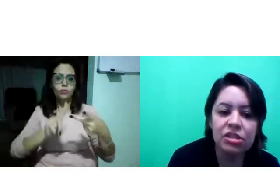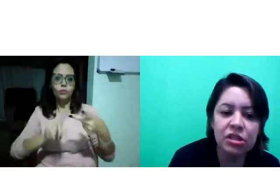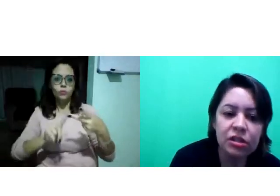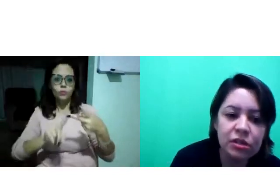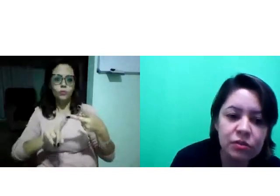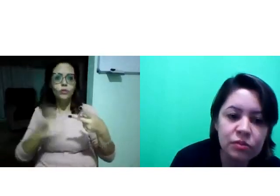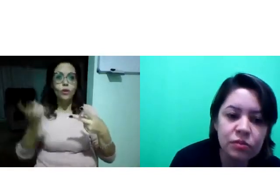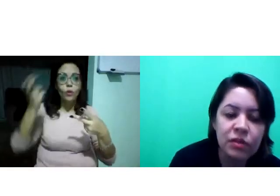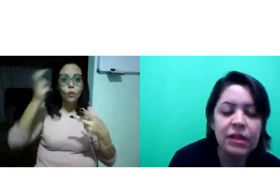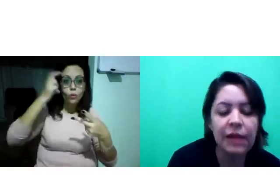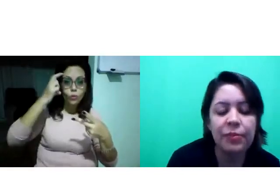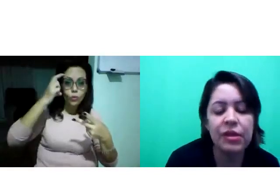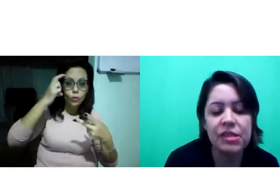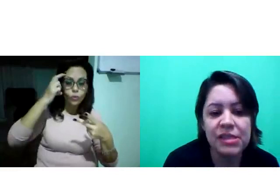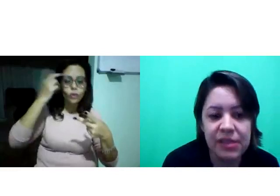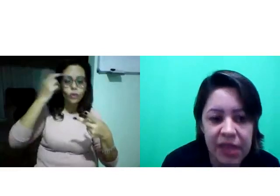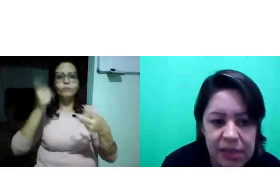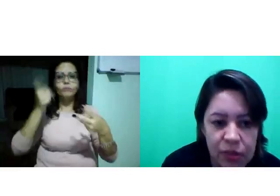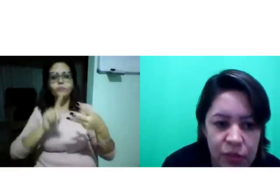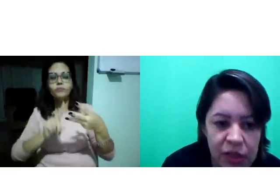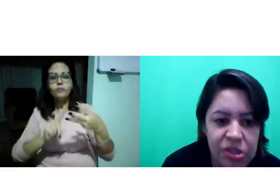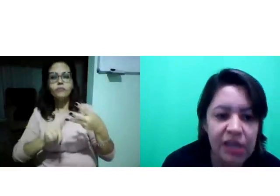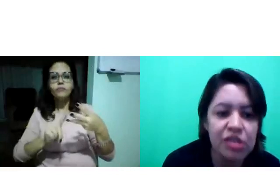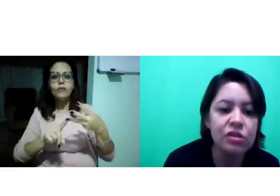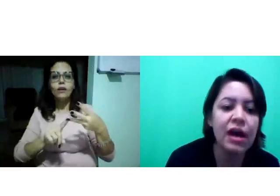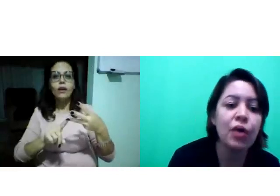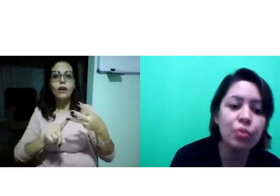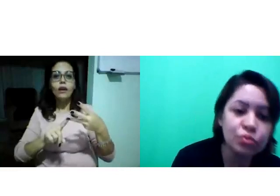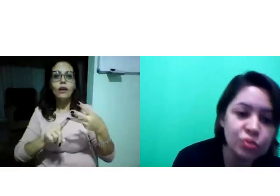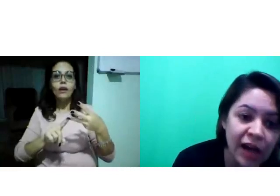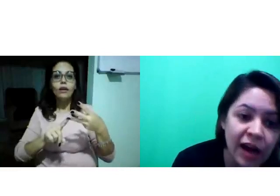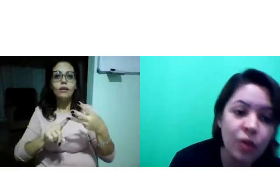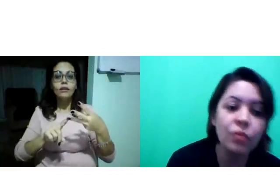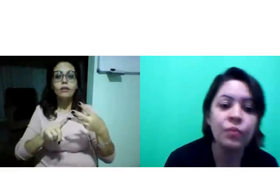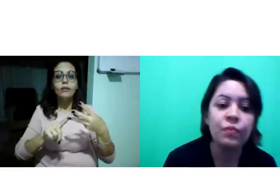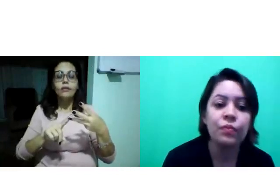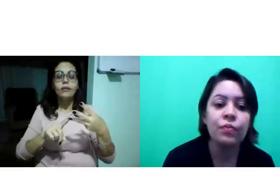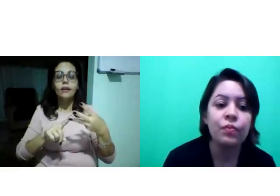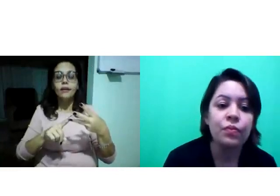cada região, né, existe essa variação linguística regional, cultural,